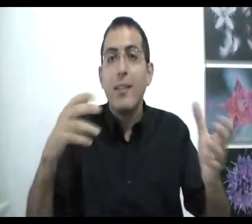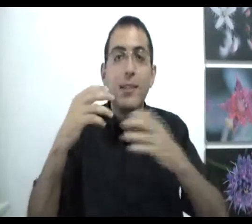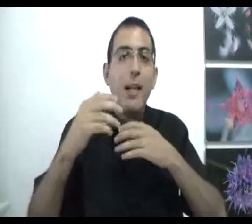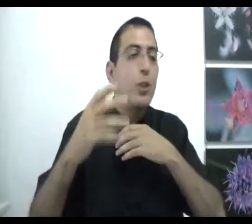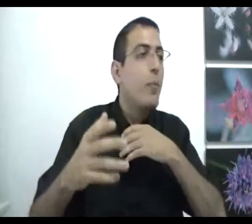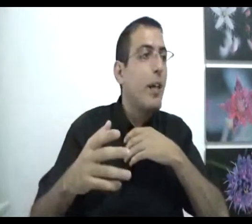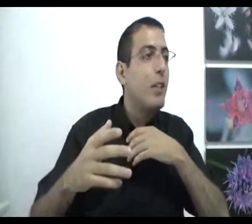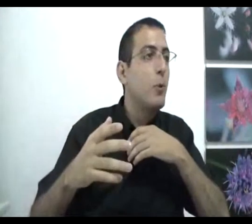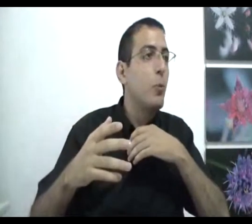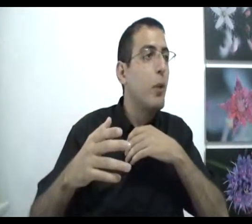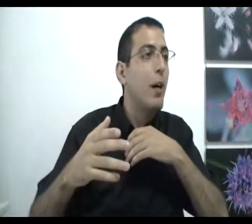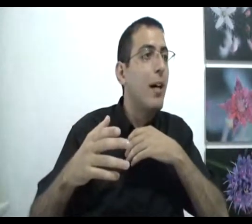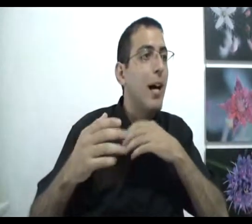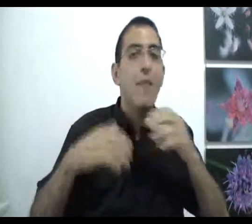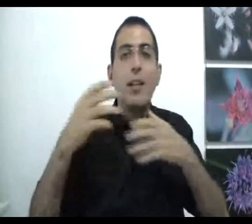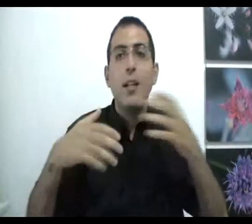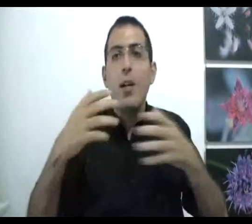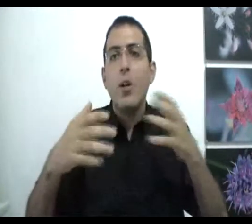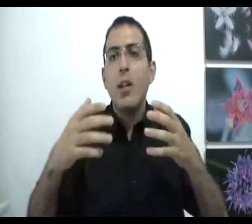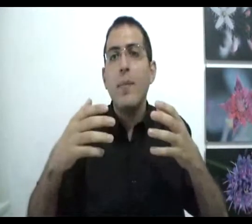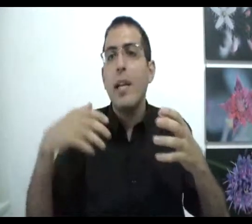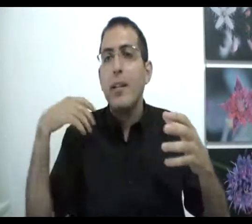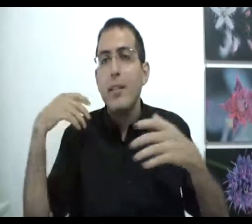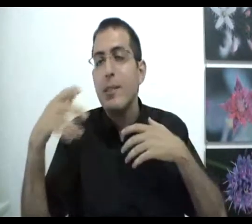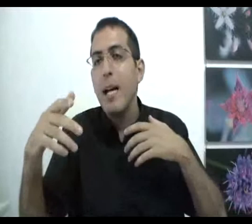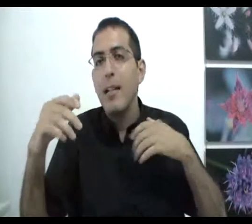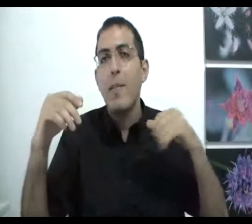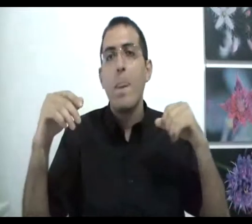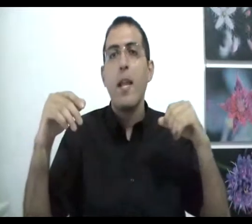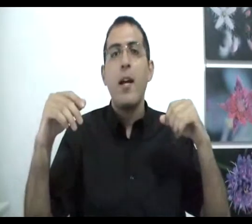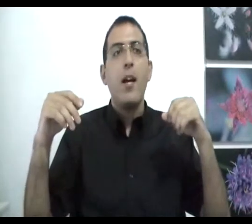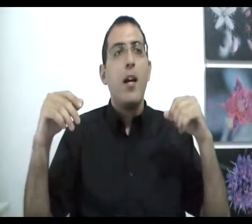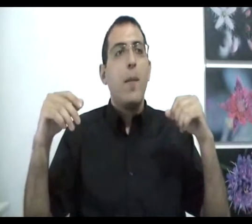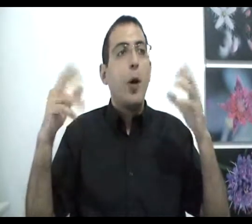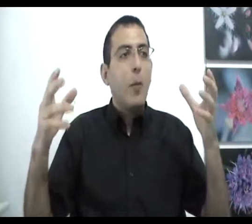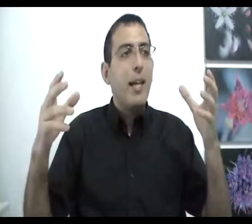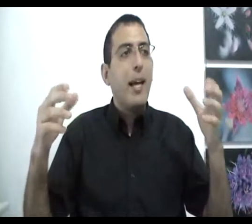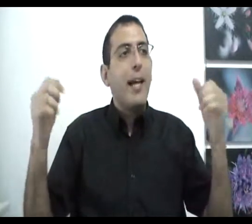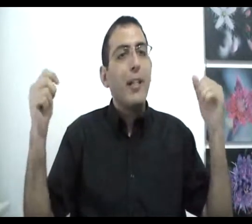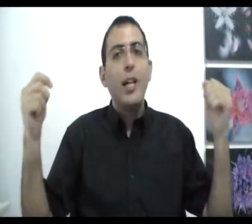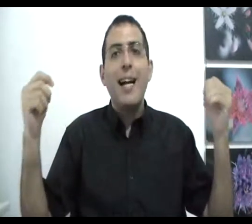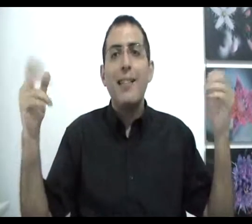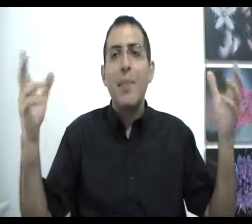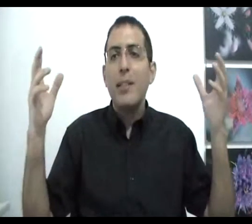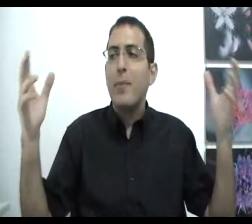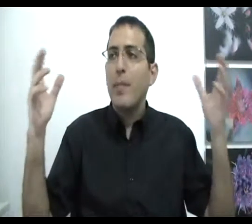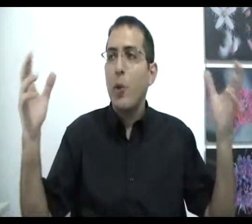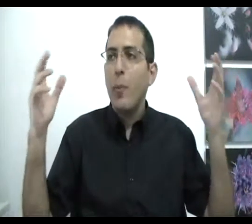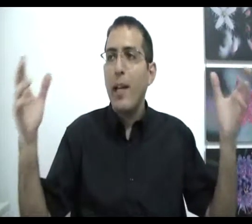זמן שלא מתרחש בו שום אירוע אבל אתה לא יכול לדמיין זמן בכל מקרה כאשר האדם מדמיין מקום ריק